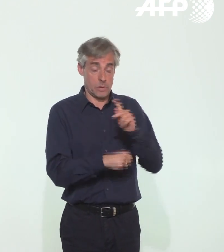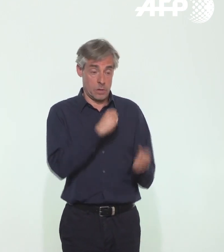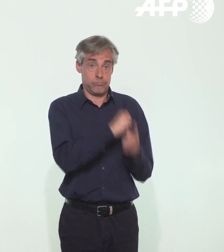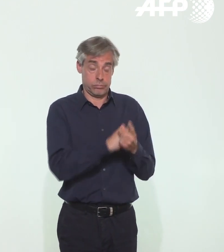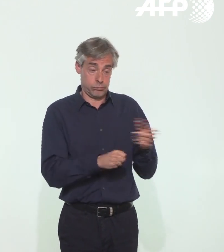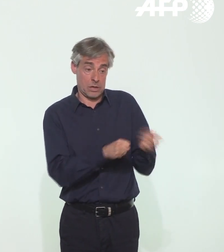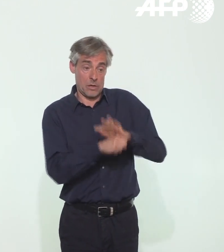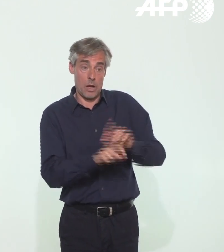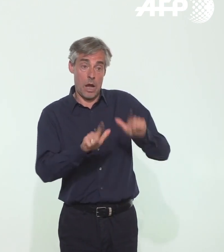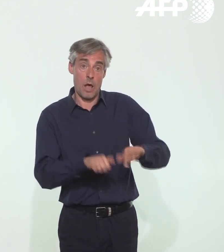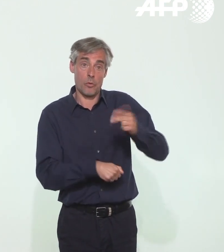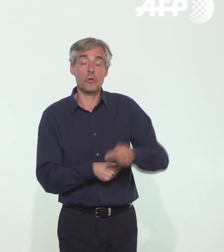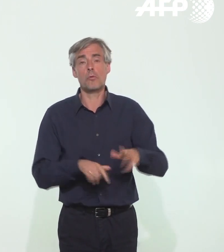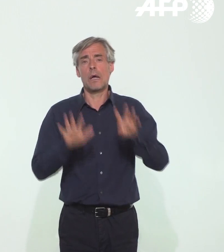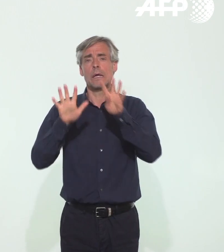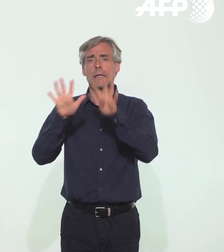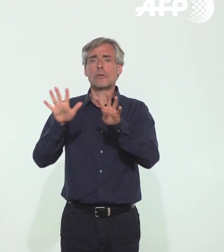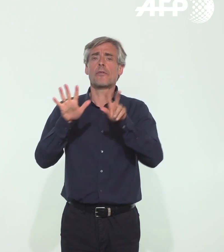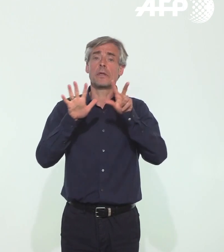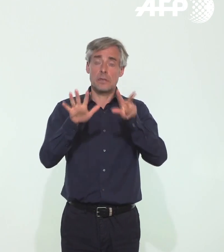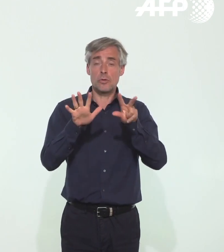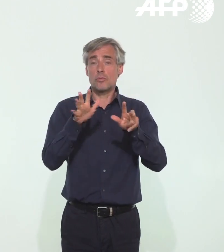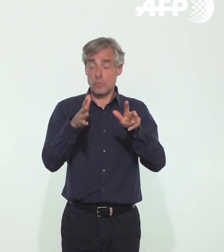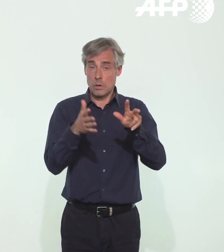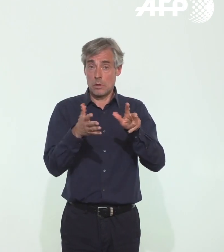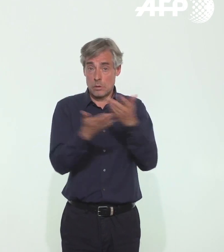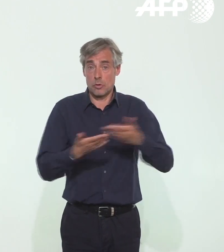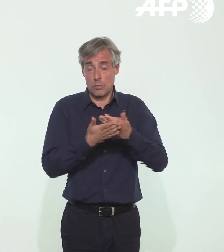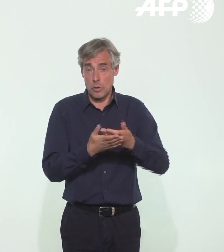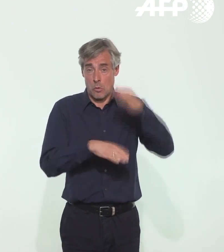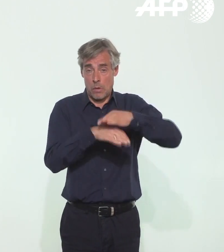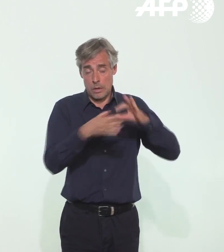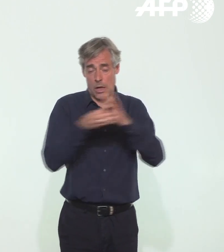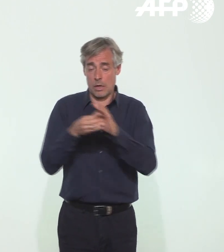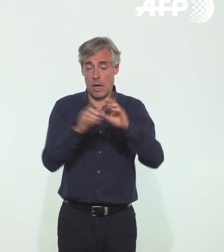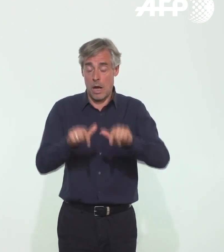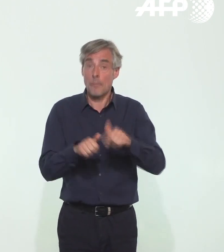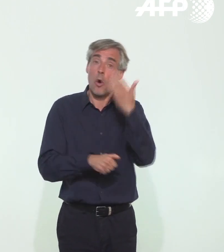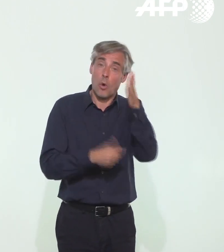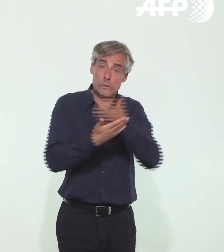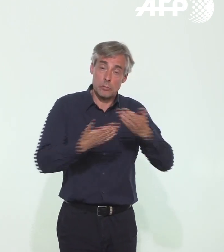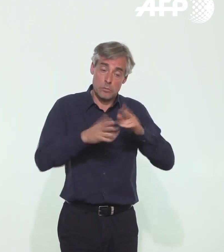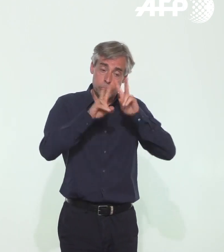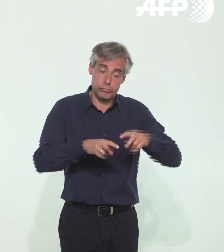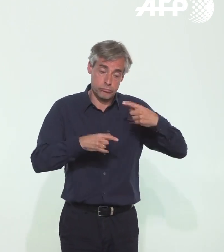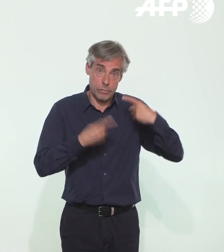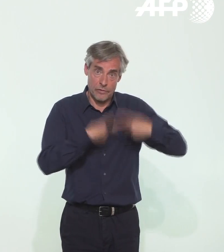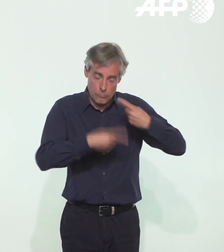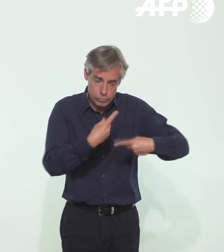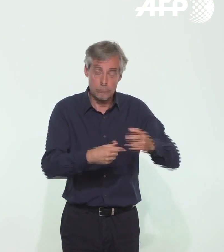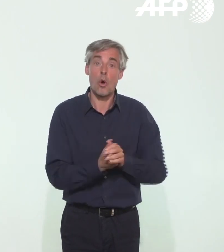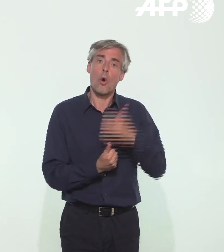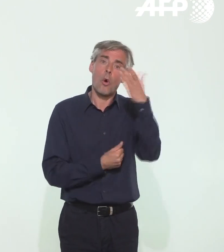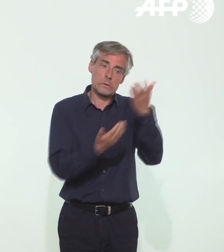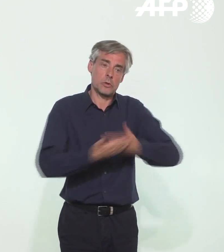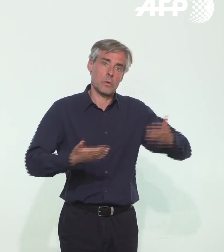Nous avons pour 98 cas un lien possible avec la maladie, pour d'autres cas une investigation toujours en cours et même pour de nombreux